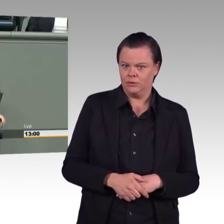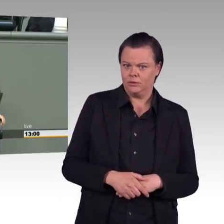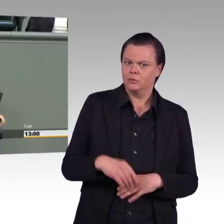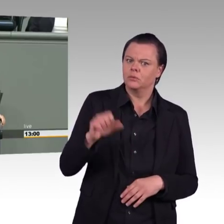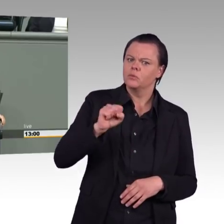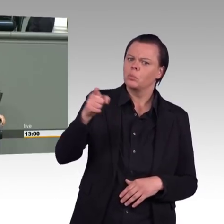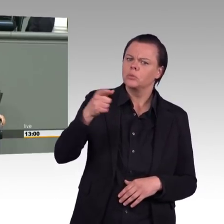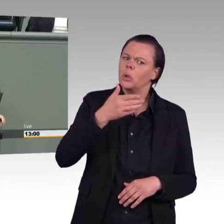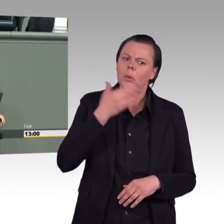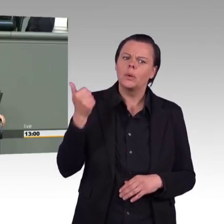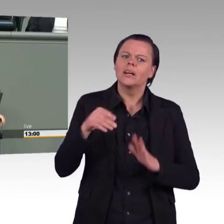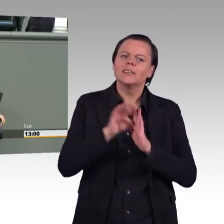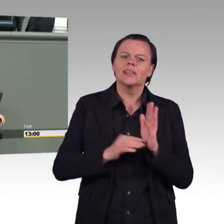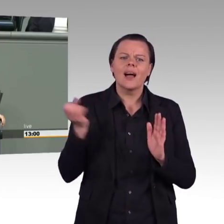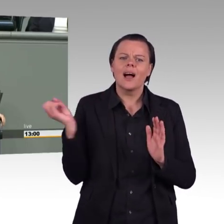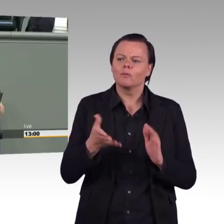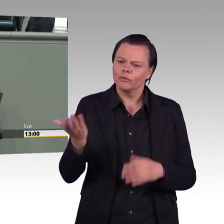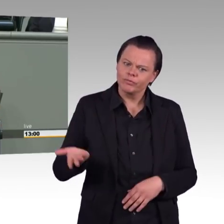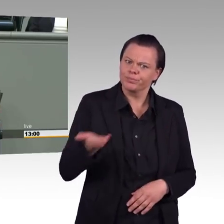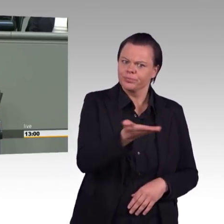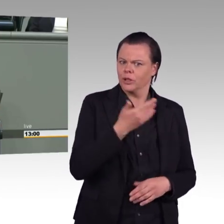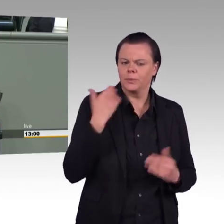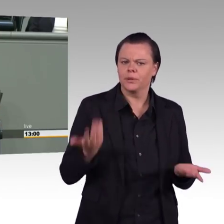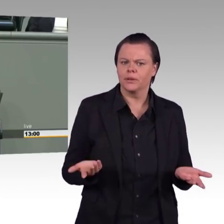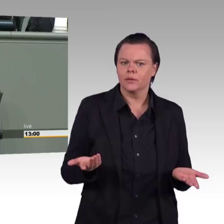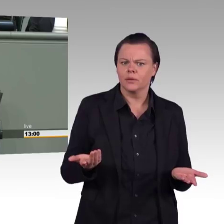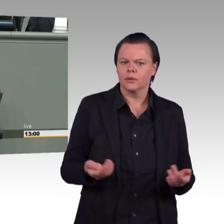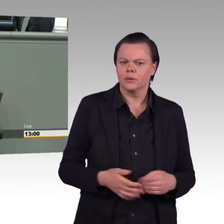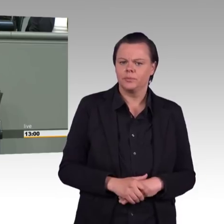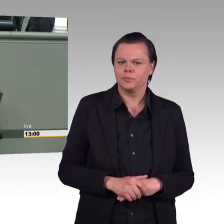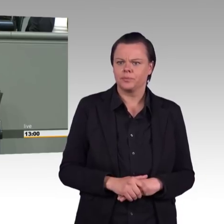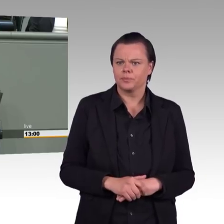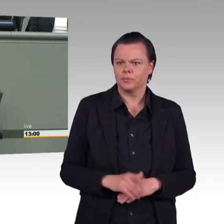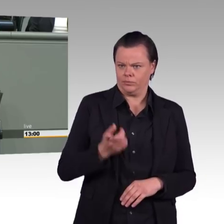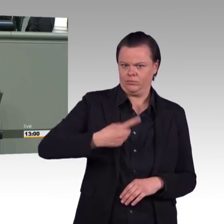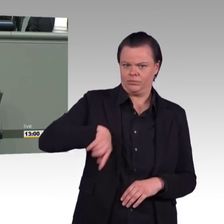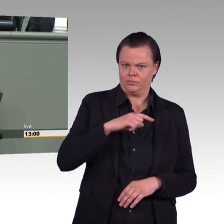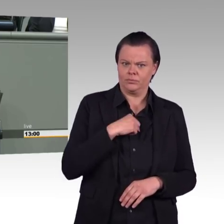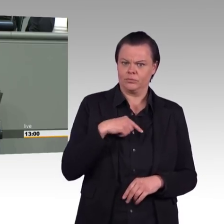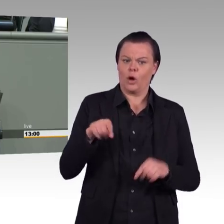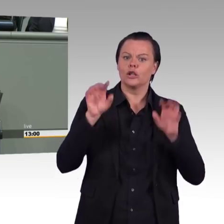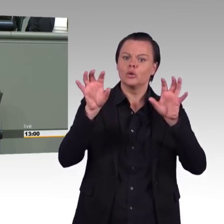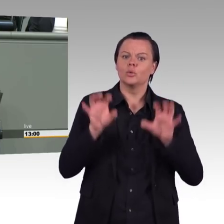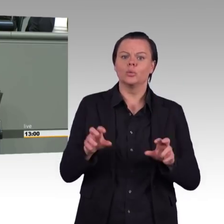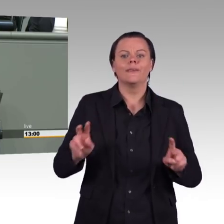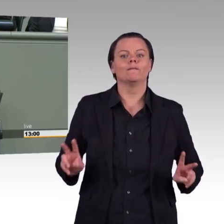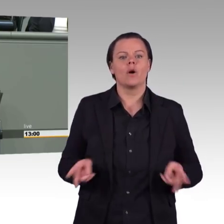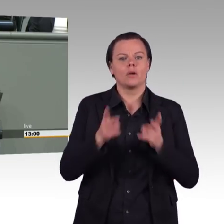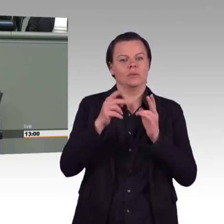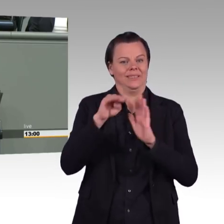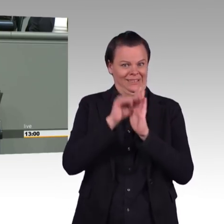Und da werde ich jetzt technisch und zwar fachpolitisch. Und ich würde echt hoffen, dass hier nicht nur Umweltpolitiker sitzen, sondern auch ein paar Finanz- und Wirtschaftspolitiker.